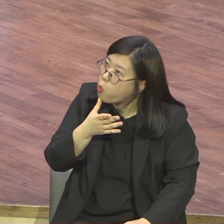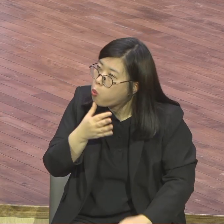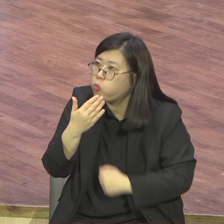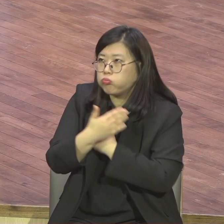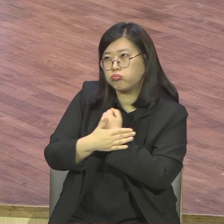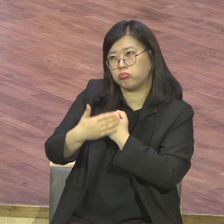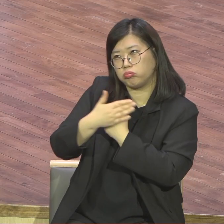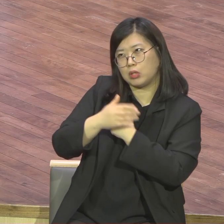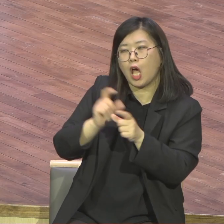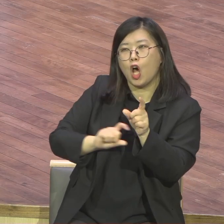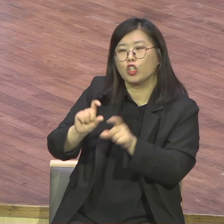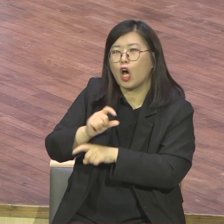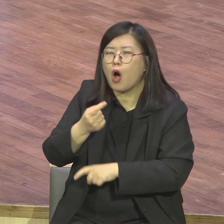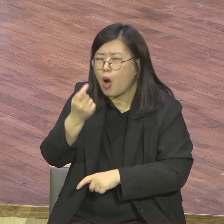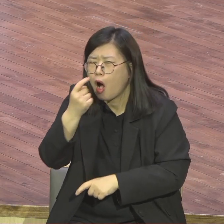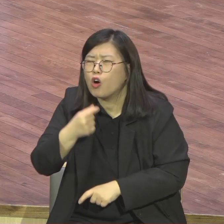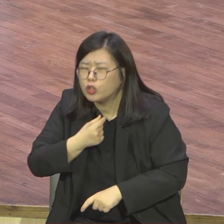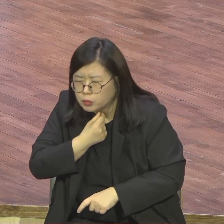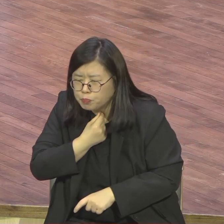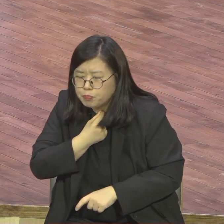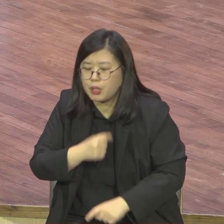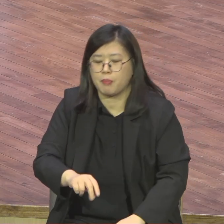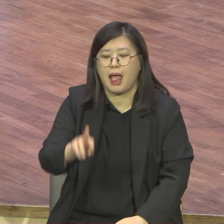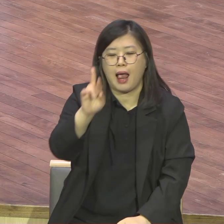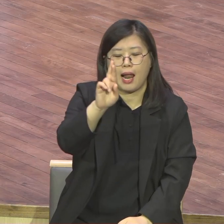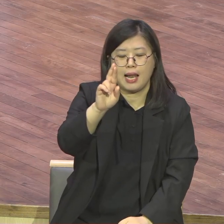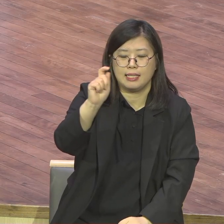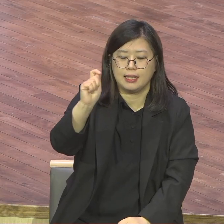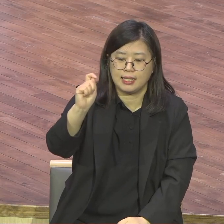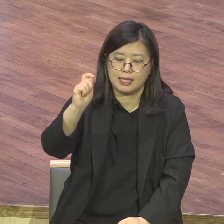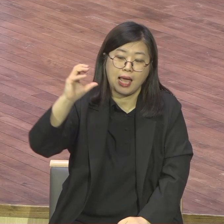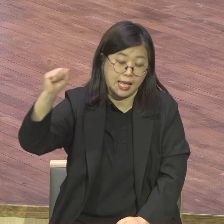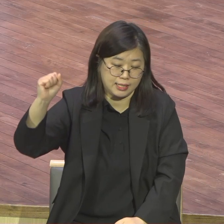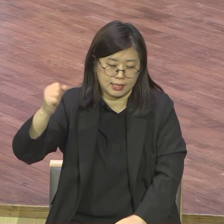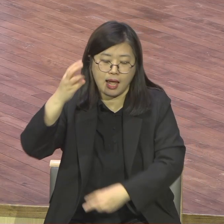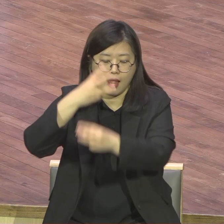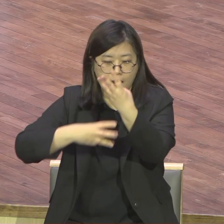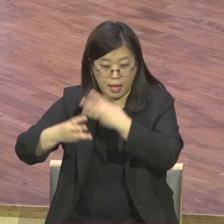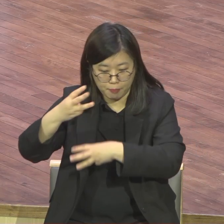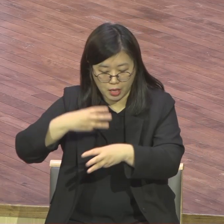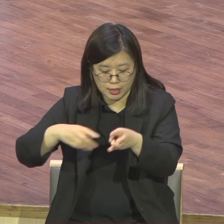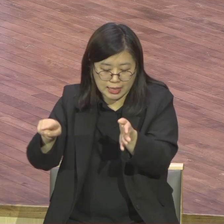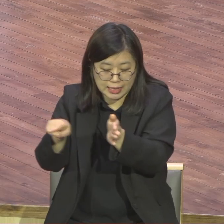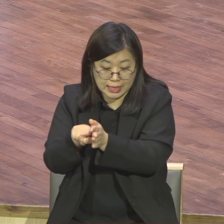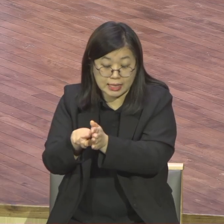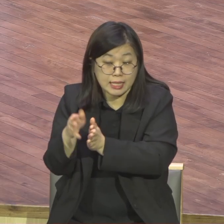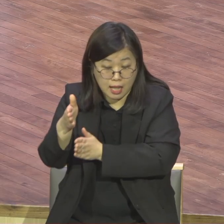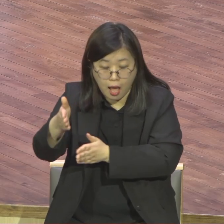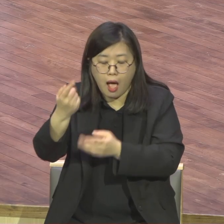다음에 그 지역에 가난하고 어려우는 사람들을 있잖아요 직업을 위해서 이 VTS 그러니까